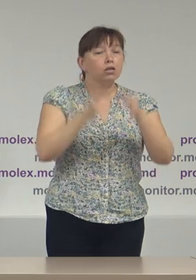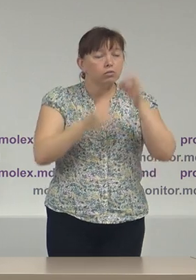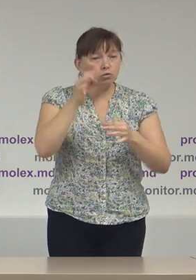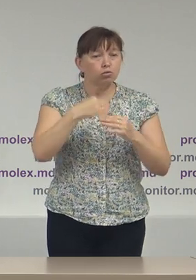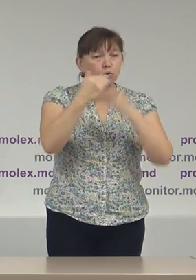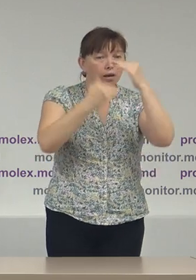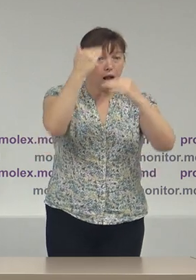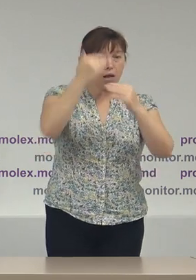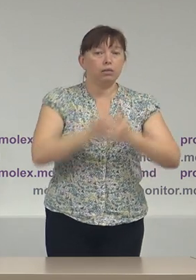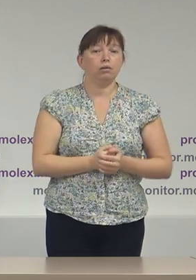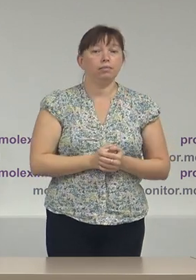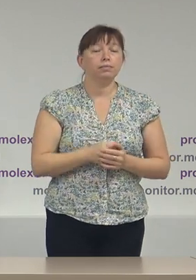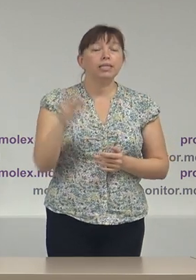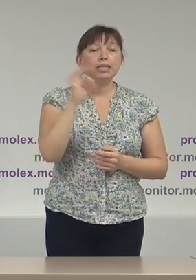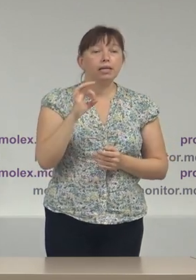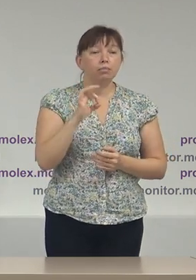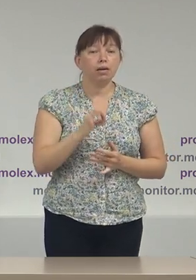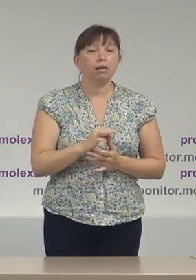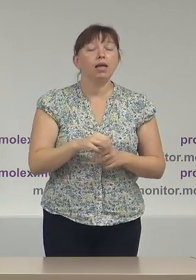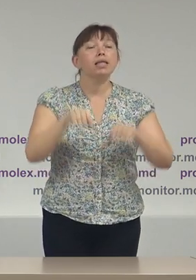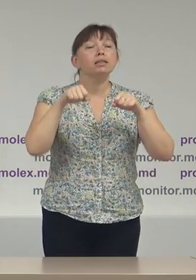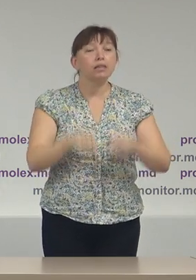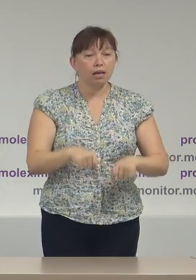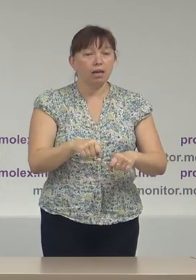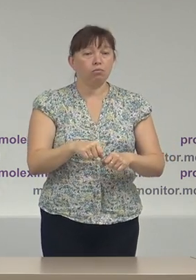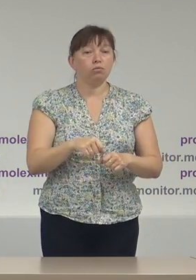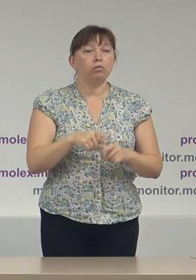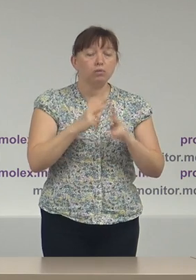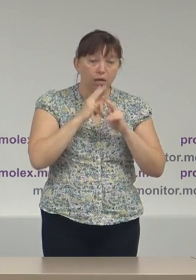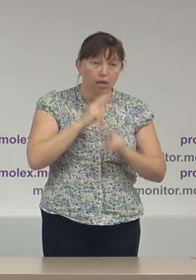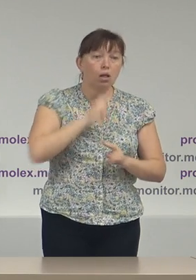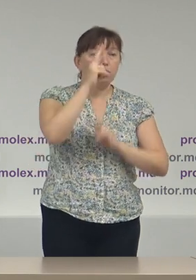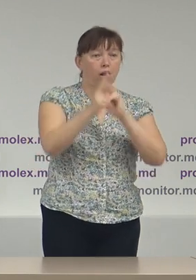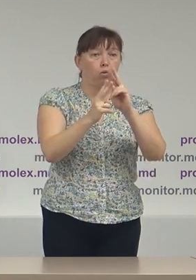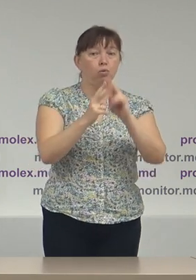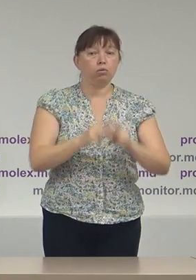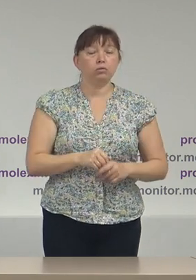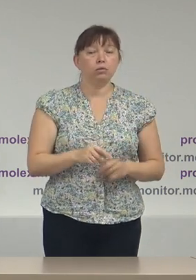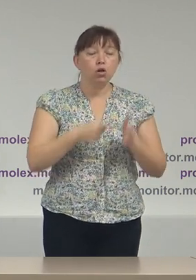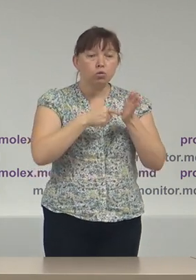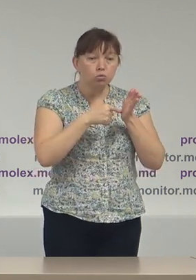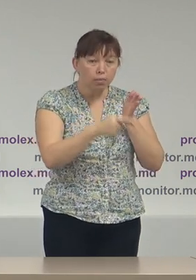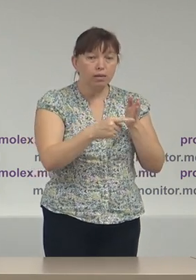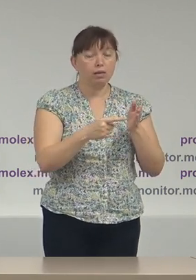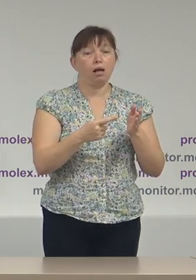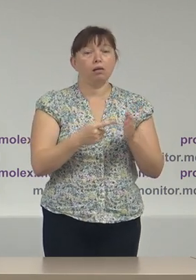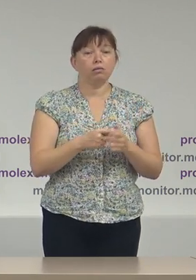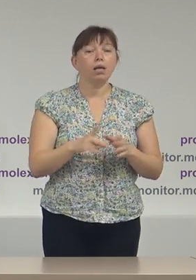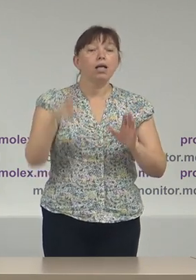judecată despre dreptul la un recurs efectiv, subliniat de altfel,